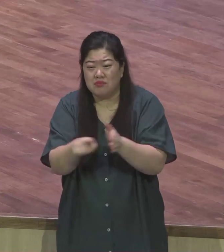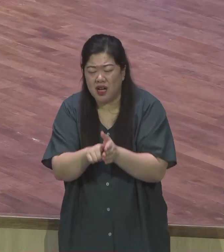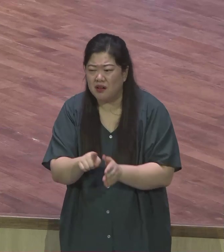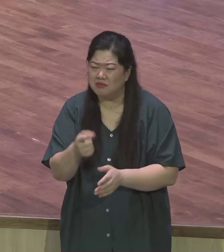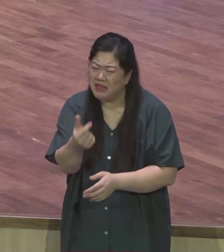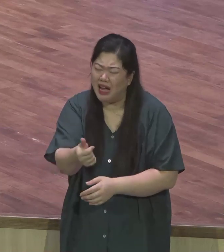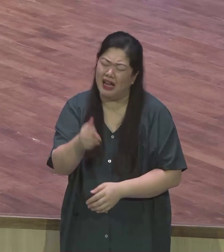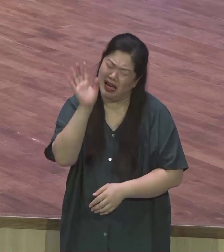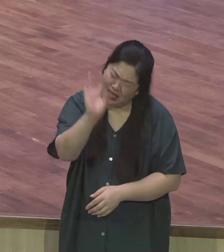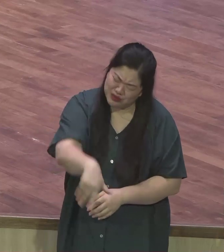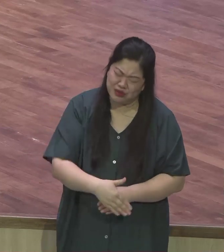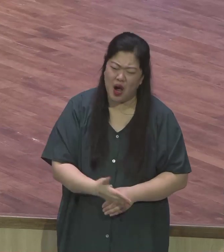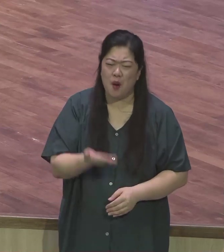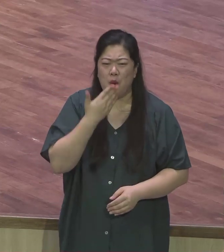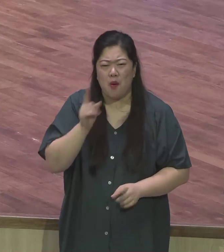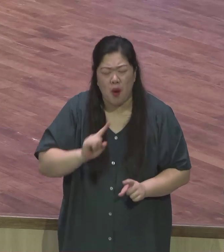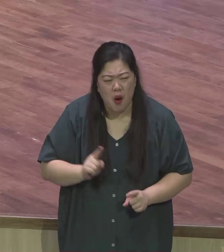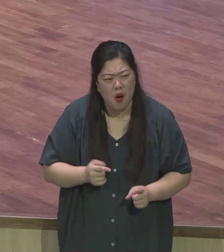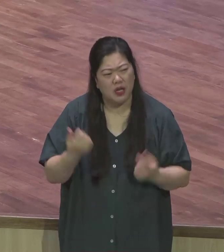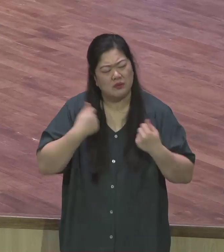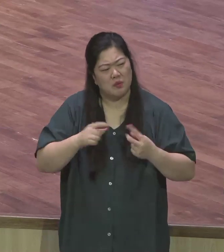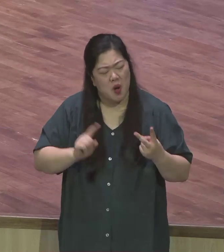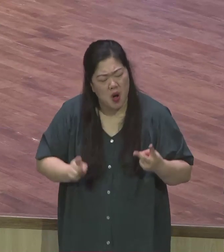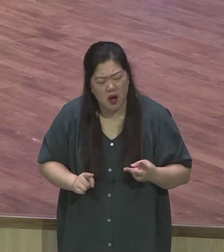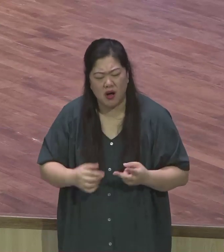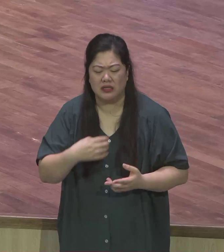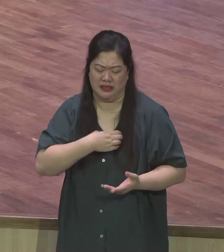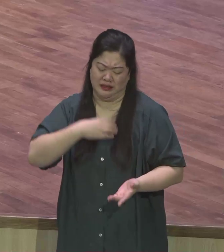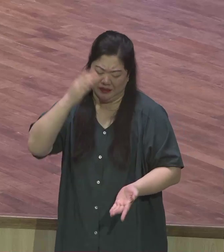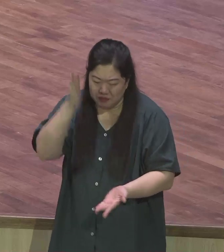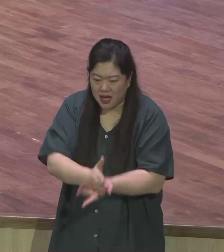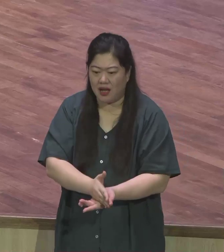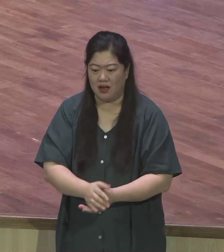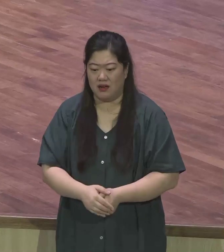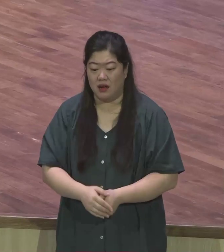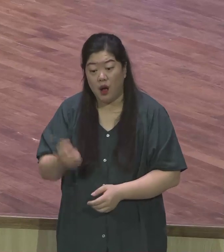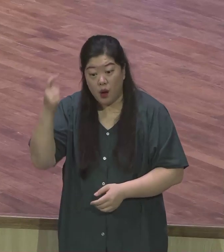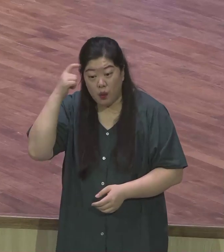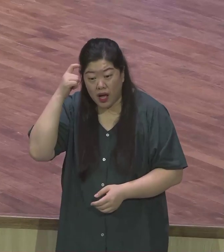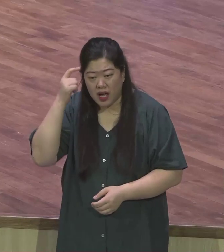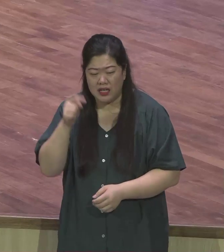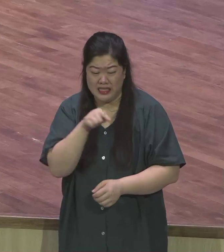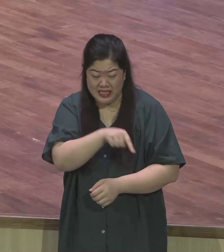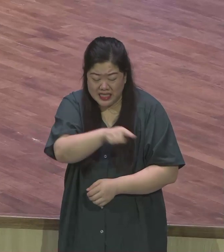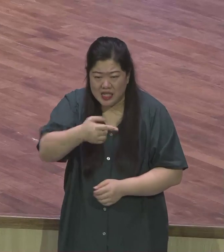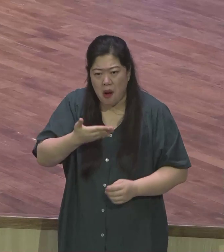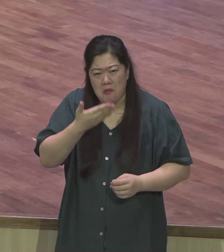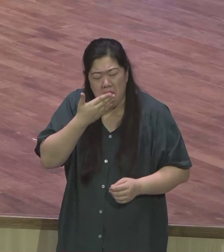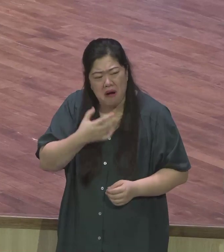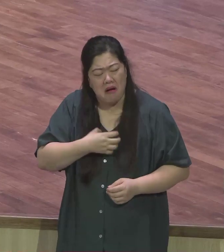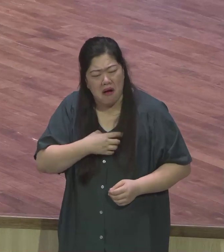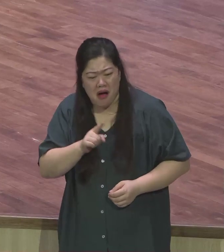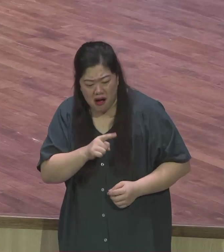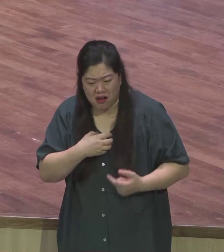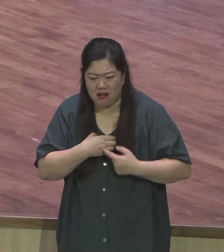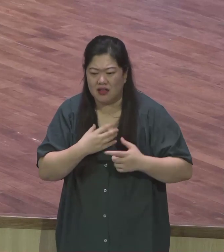무엇을 마실까 하여 구하지 말며 근심하지도 말라 이 모든 것은 세상 백성들이 구하는 것이라 너희